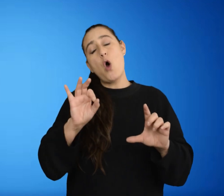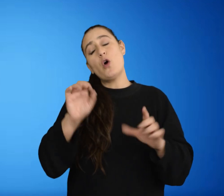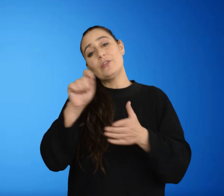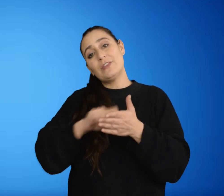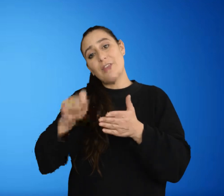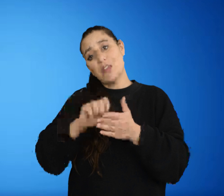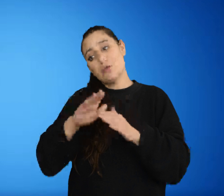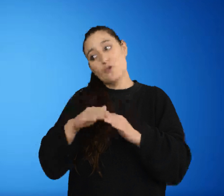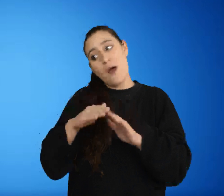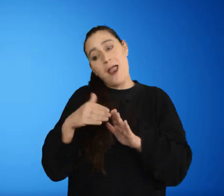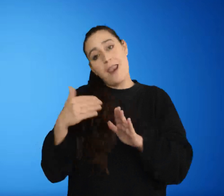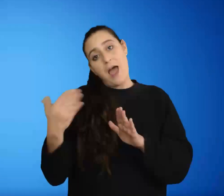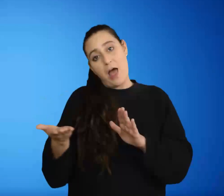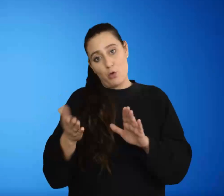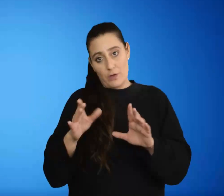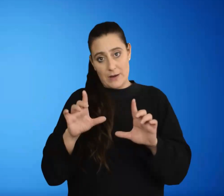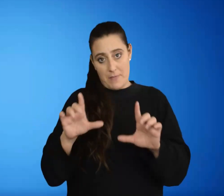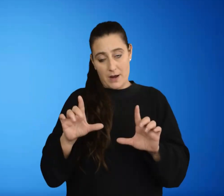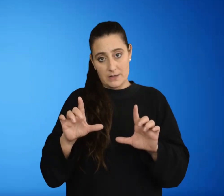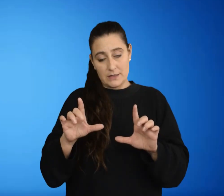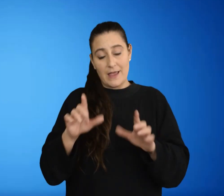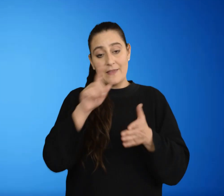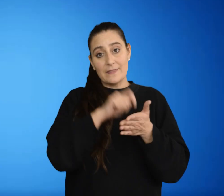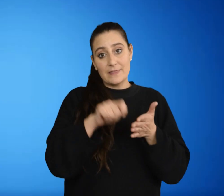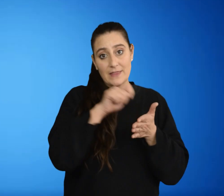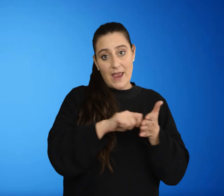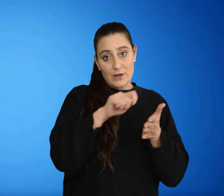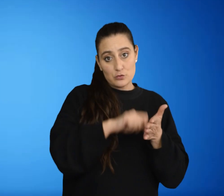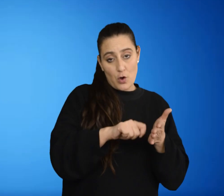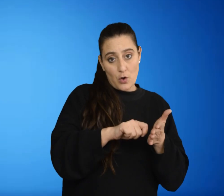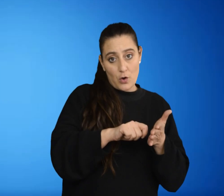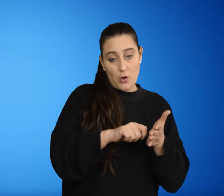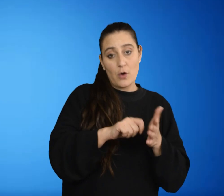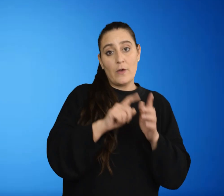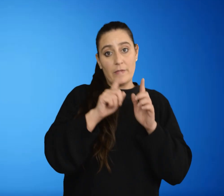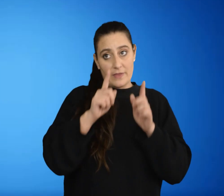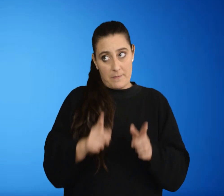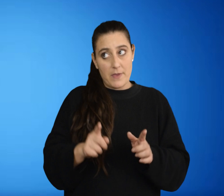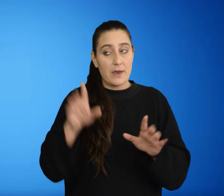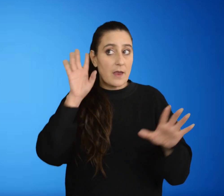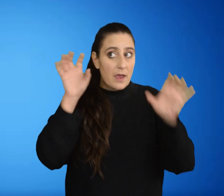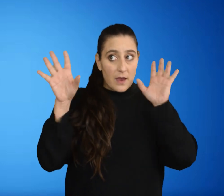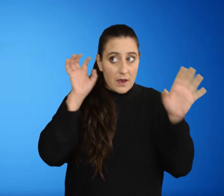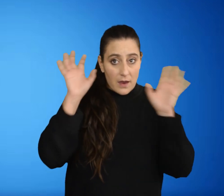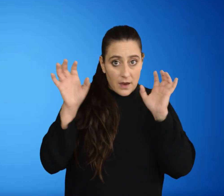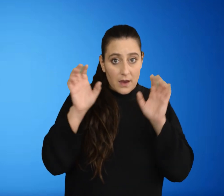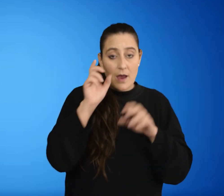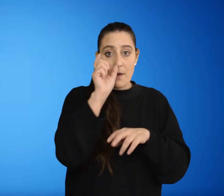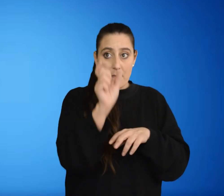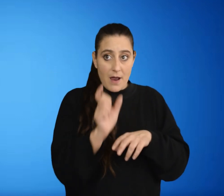están a su lado pero fuera de ella. Textos que aparecen escritos pero también mediante el audio. Las